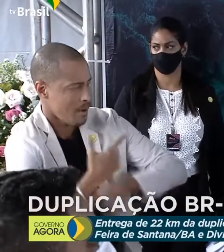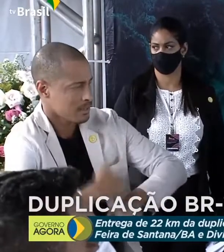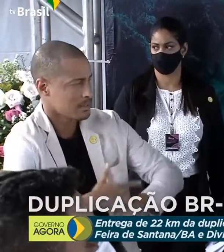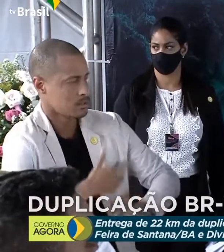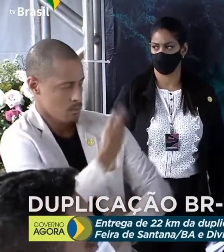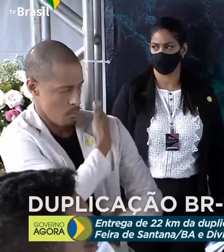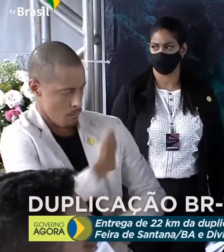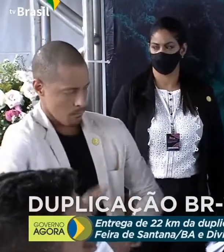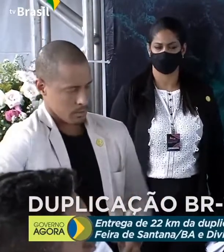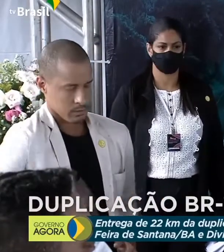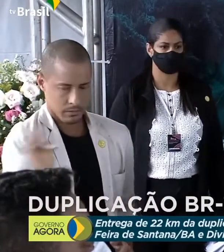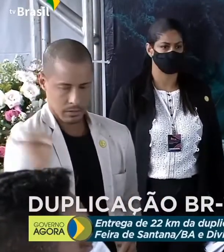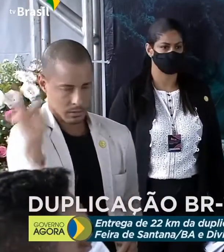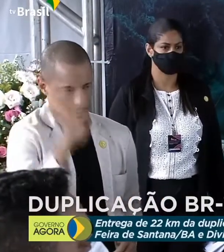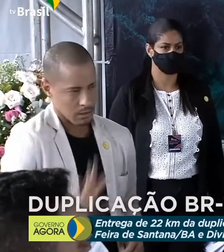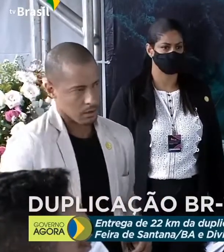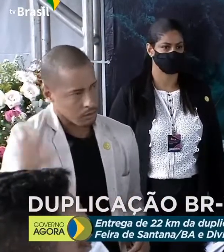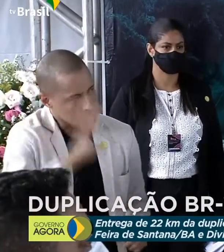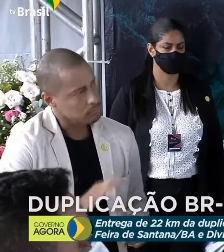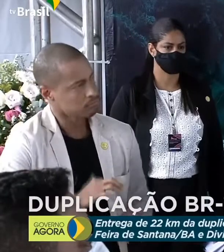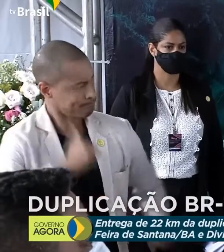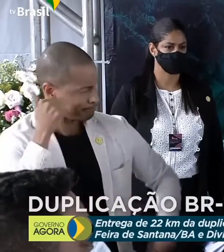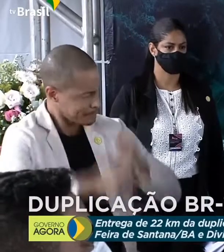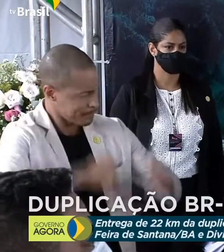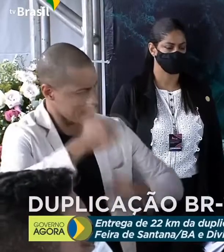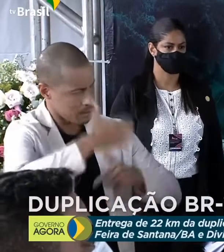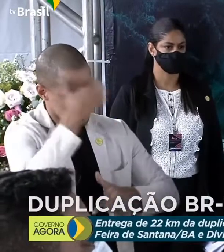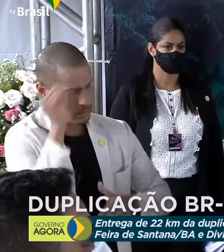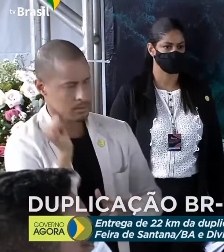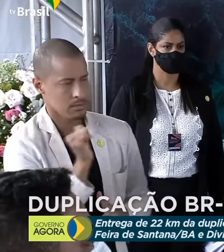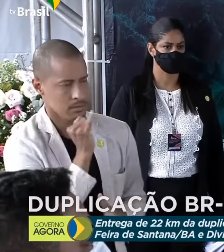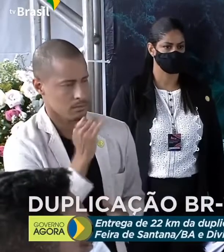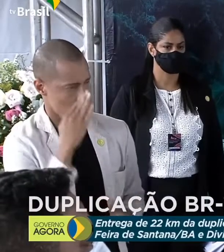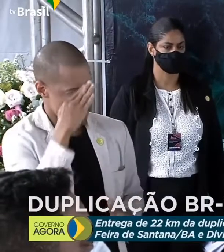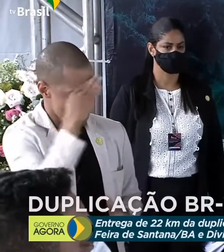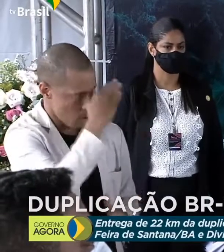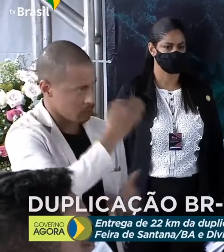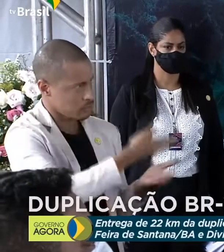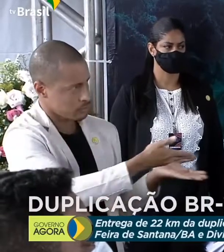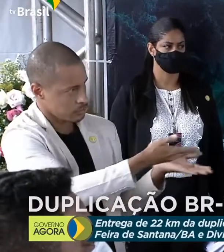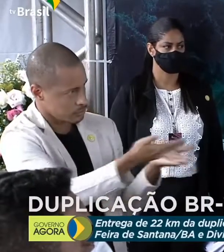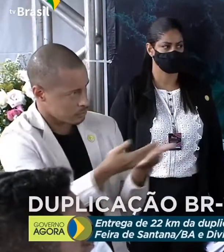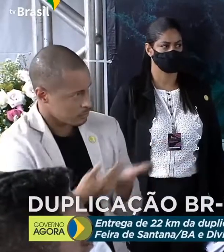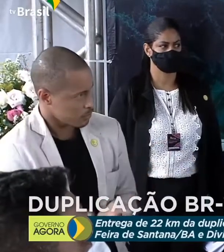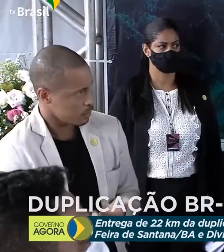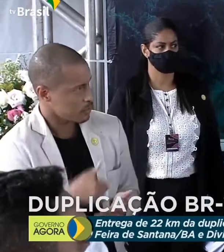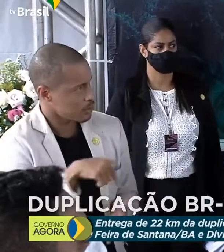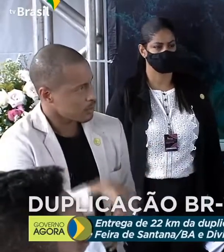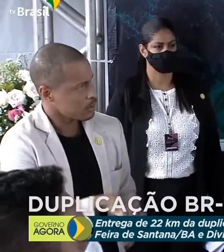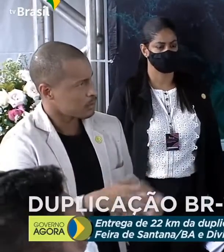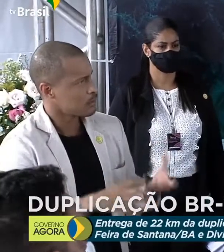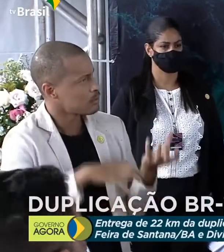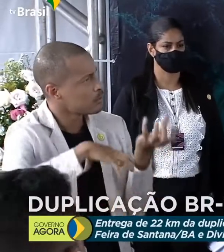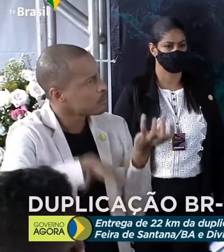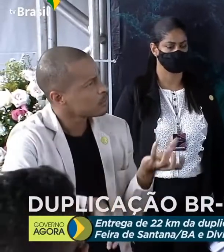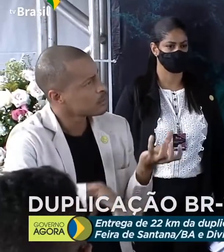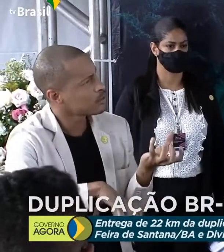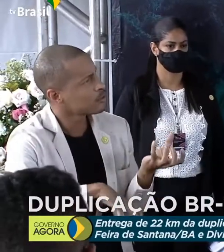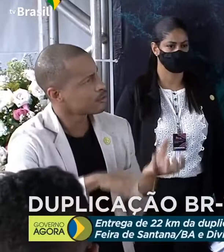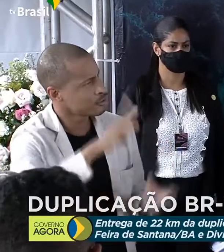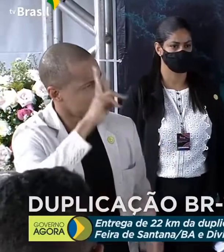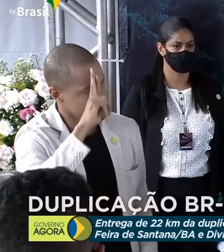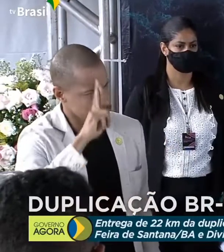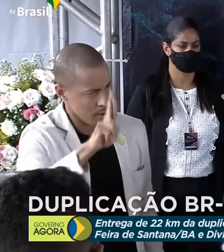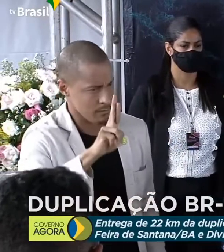federal tem feito a sua parte. O senhor deu o seu exemplo, presidente, quando chamou lá no Alvorada o chefe de todos os